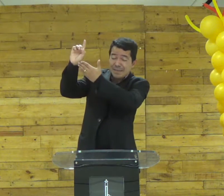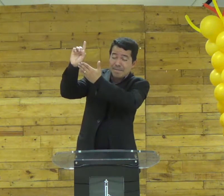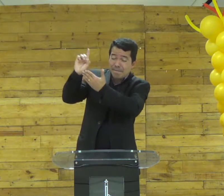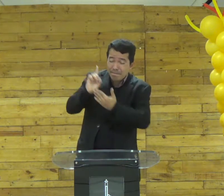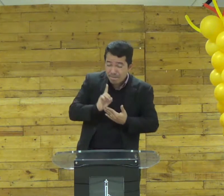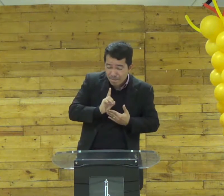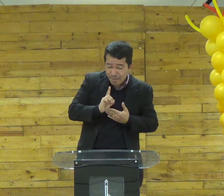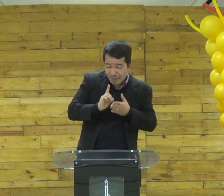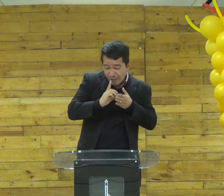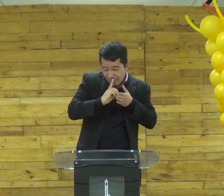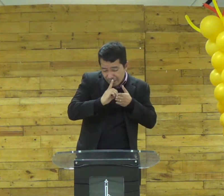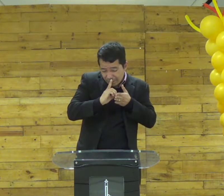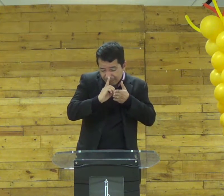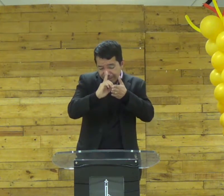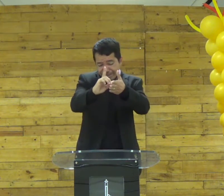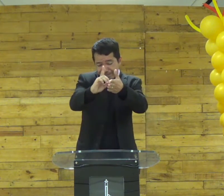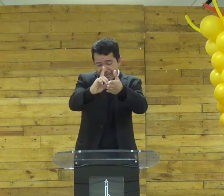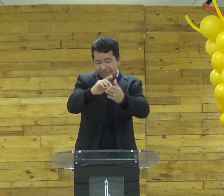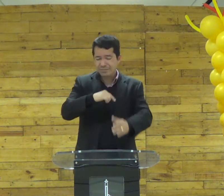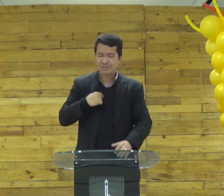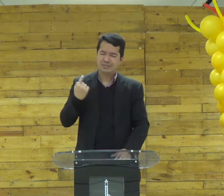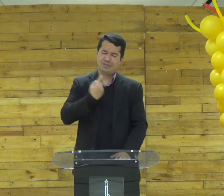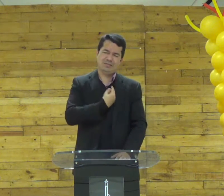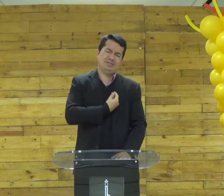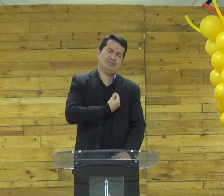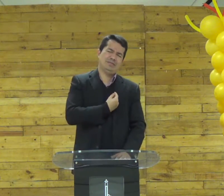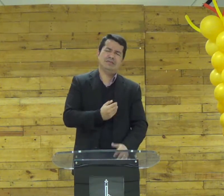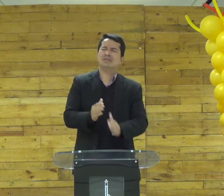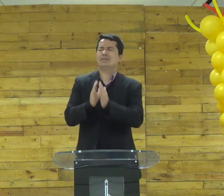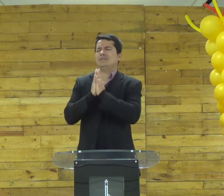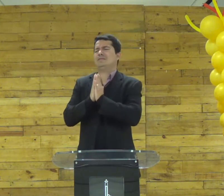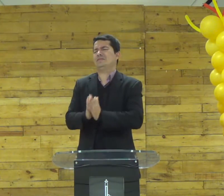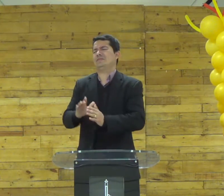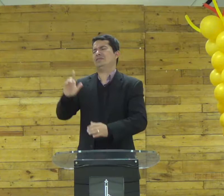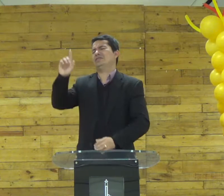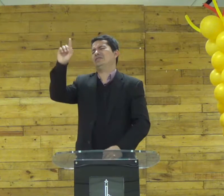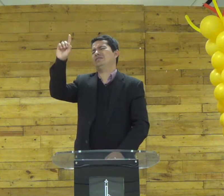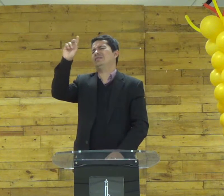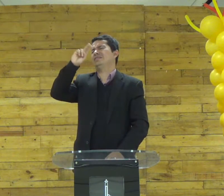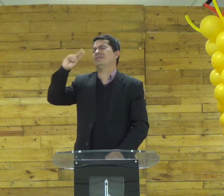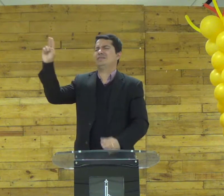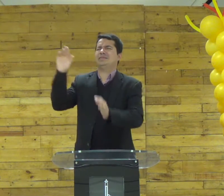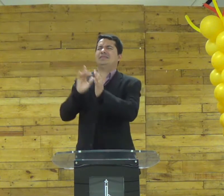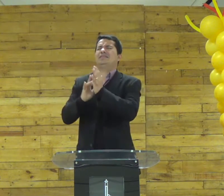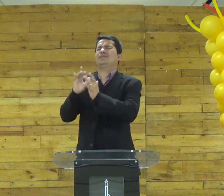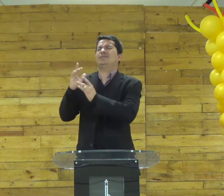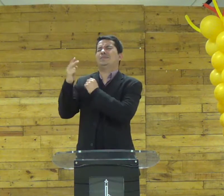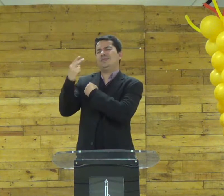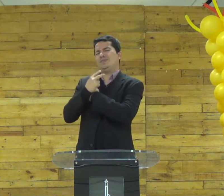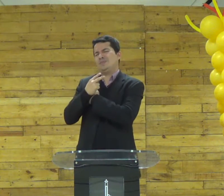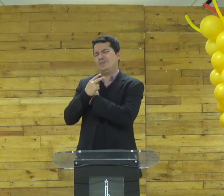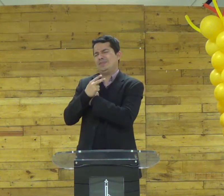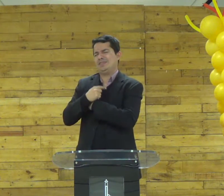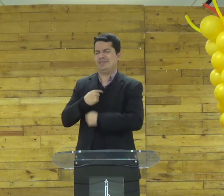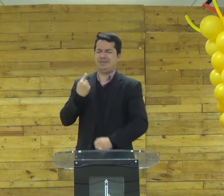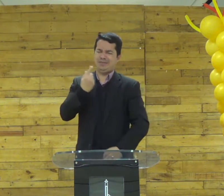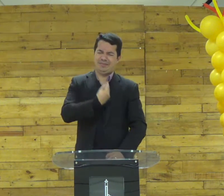queremos que o Senhor seja nosso referencial nosso modelo aquilo que é de bom em nossa vida Deus cuida de mim